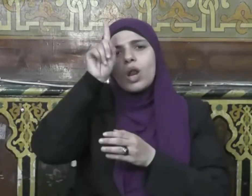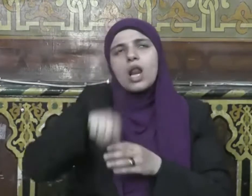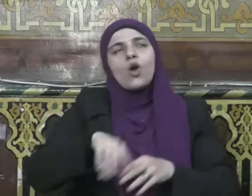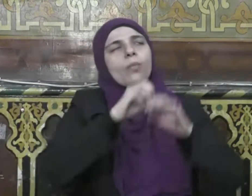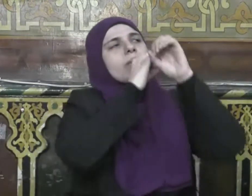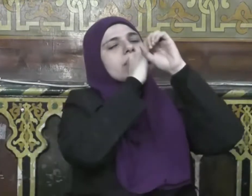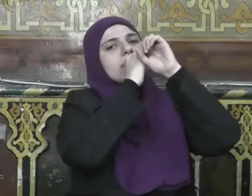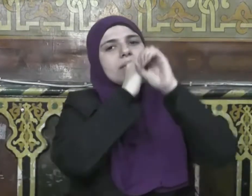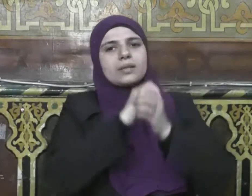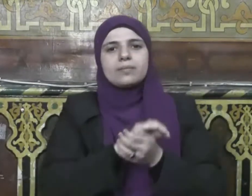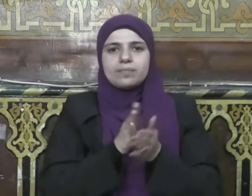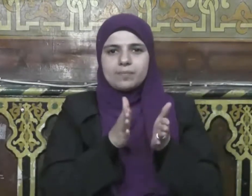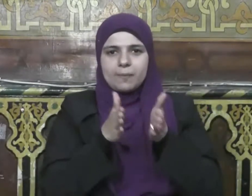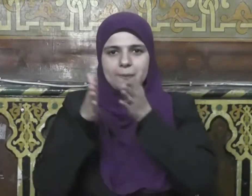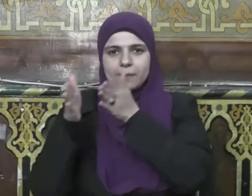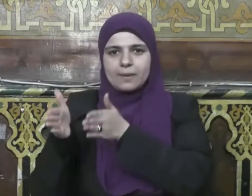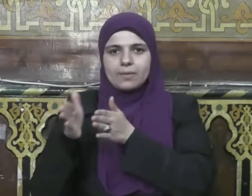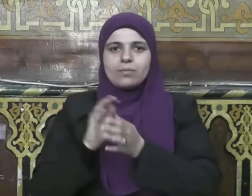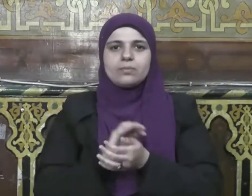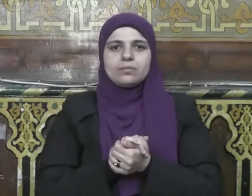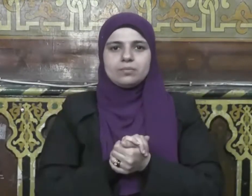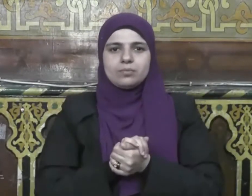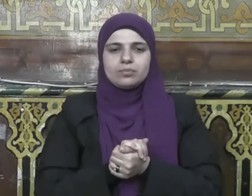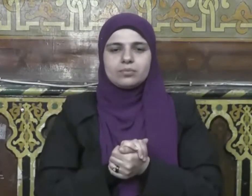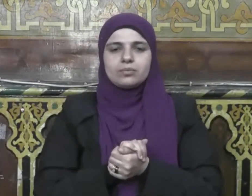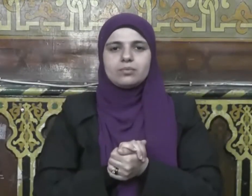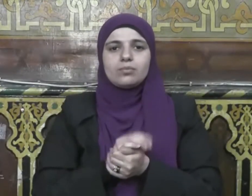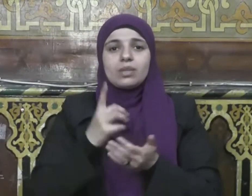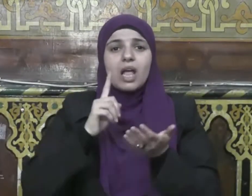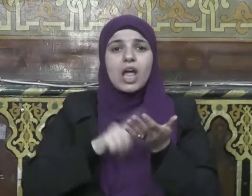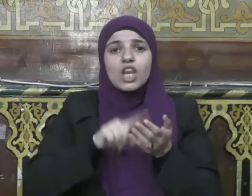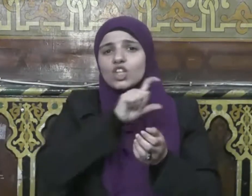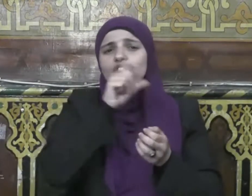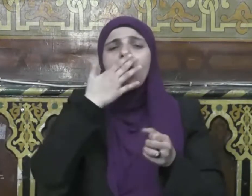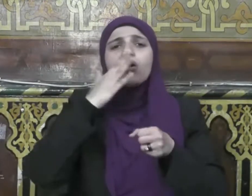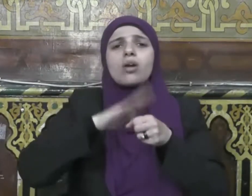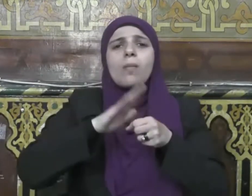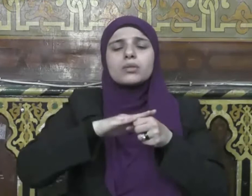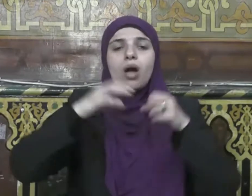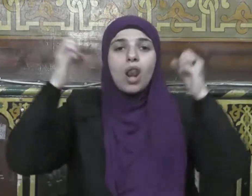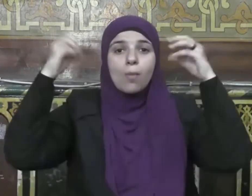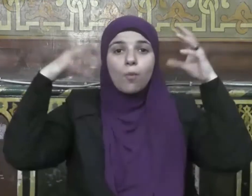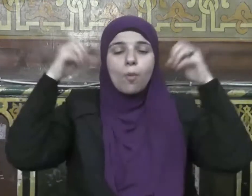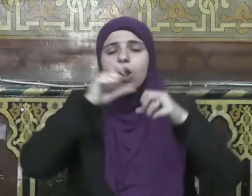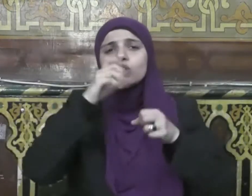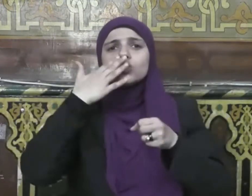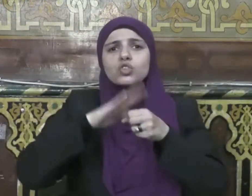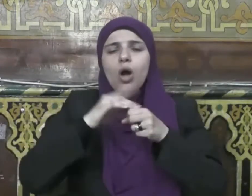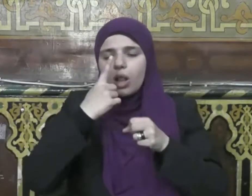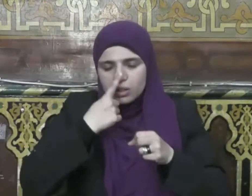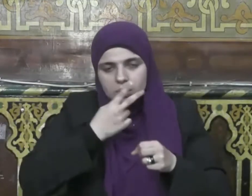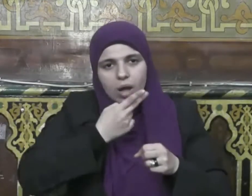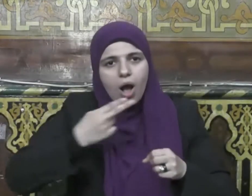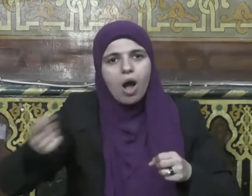رمضان المبارك شهر الطاعات والنفحات والرحمات شهر الصيام والقيام